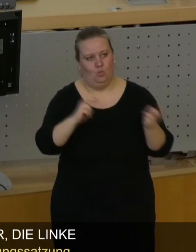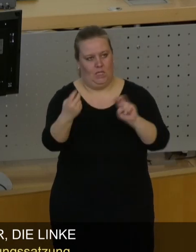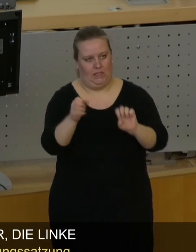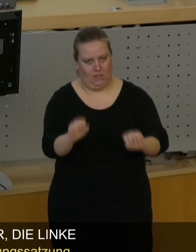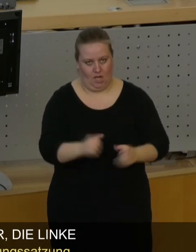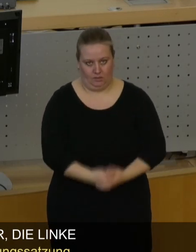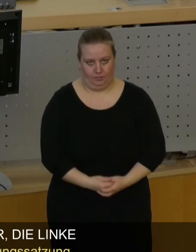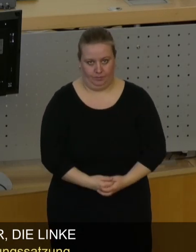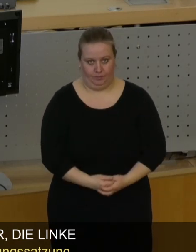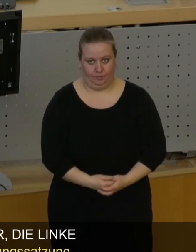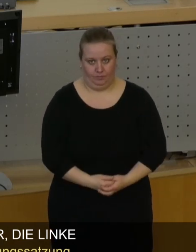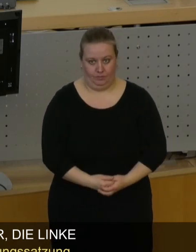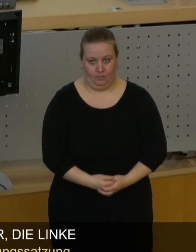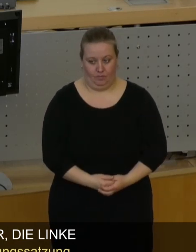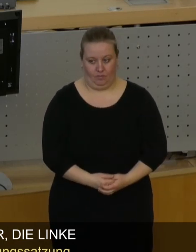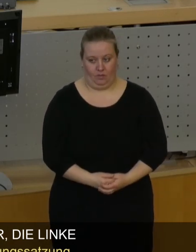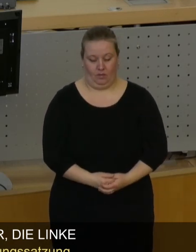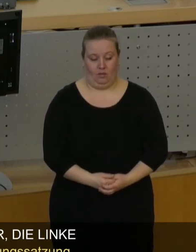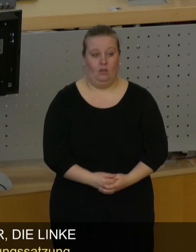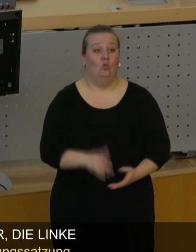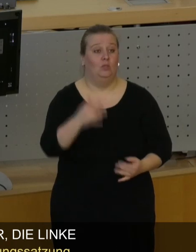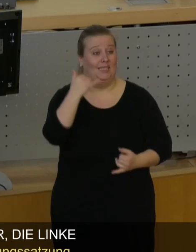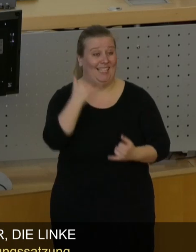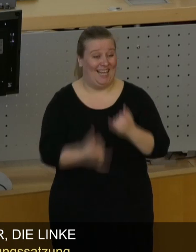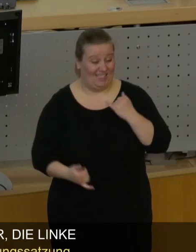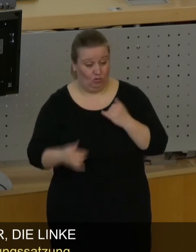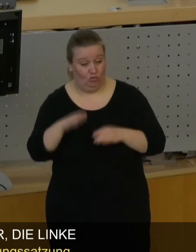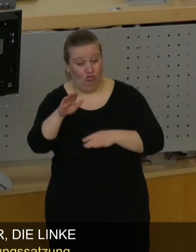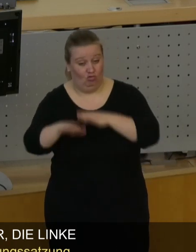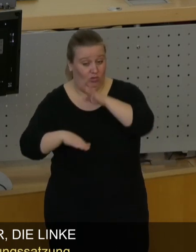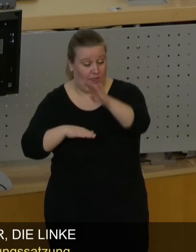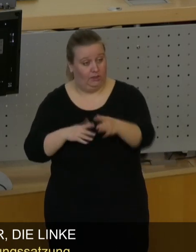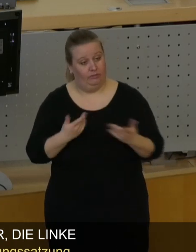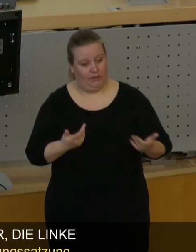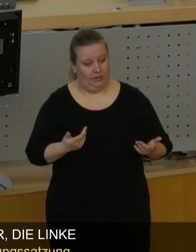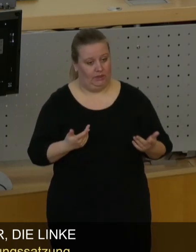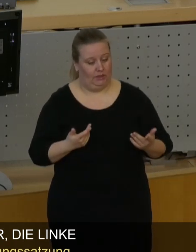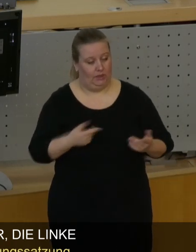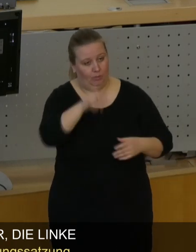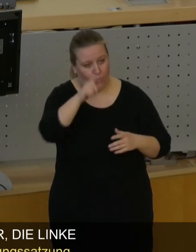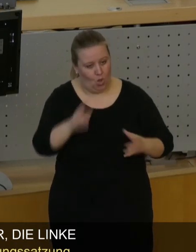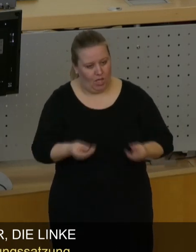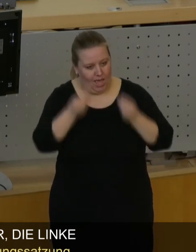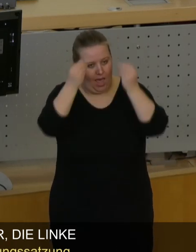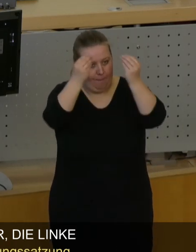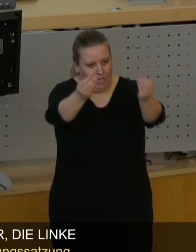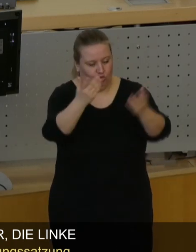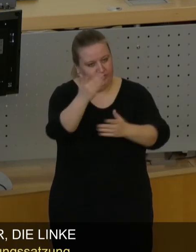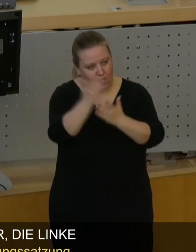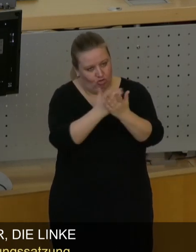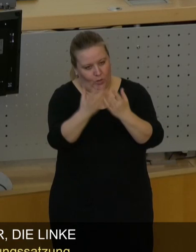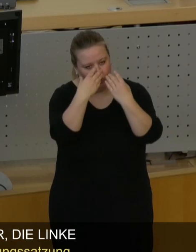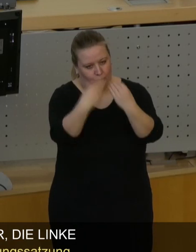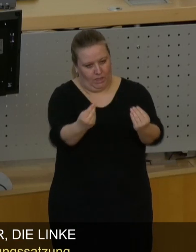werden. Und die letzte Stufe, nämlich das Ermächtigen, Bürger zu ermächtigen, ihre Entscheidungen zu